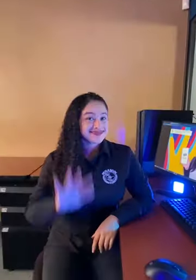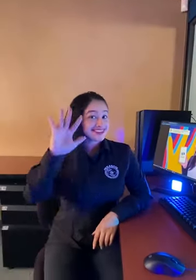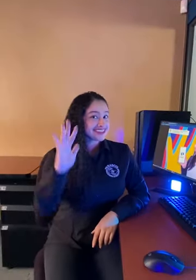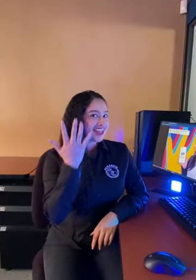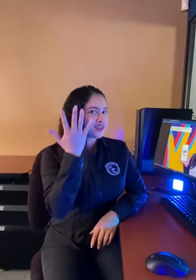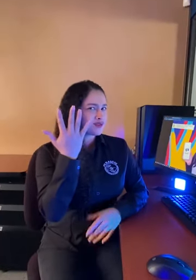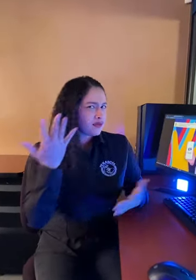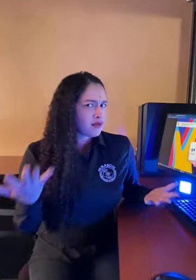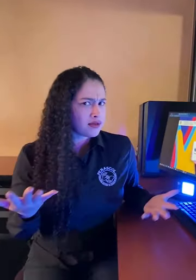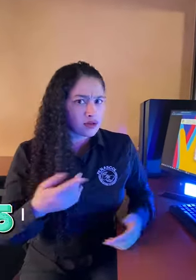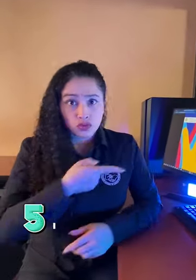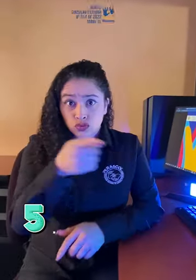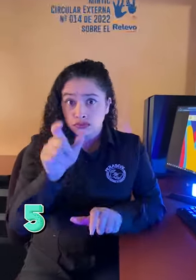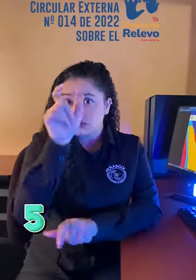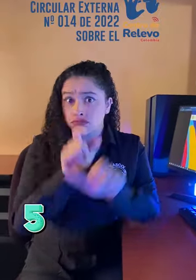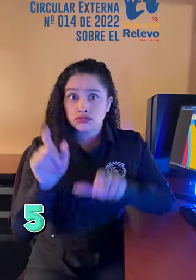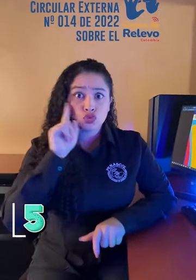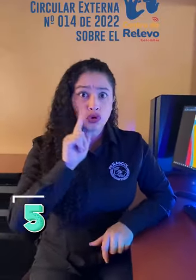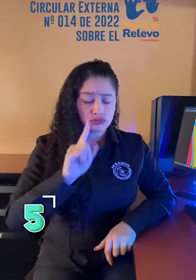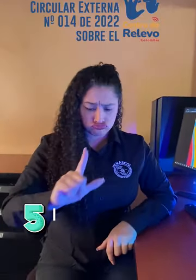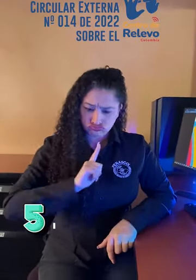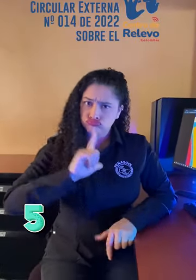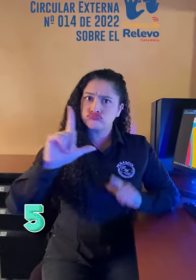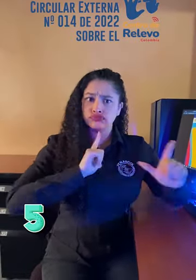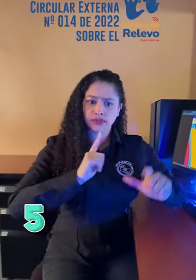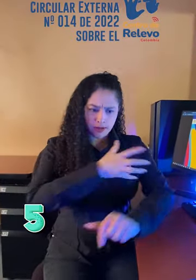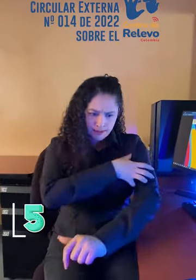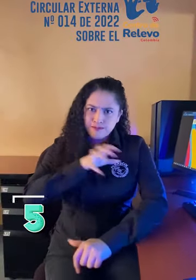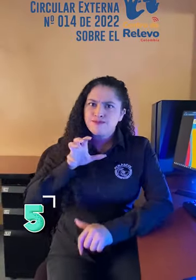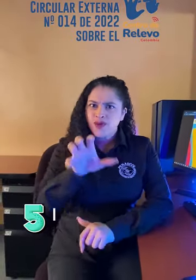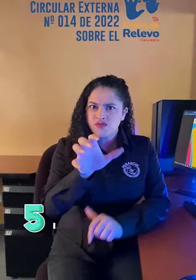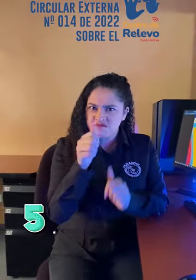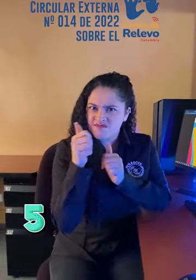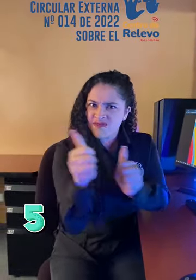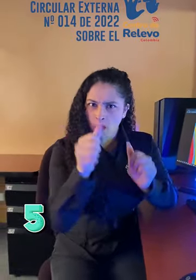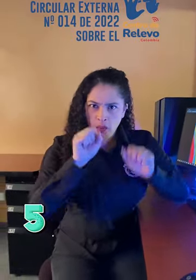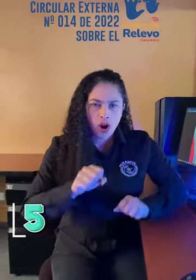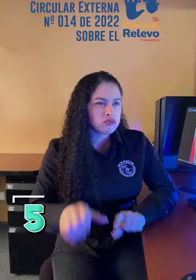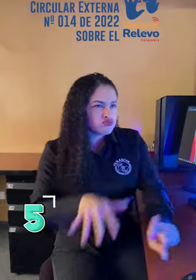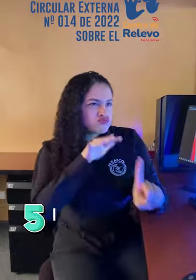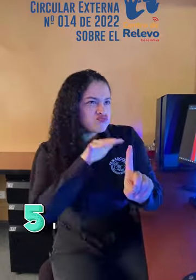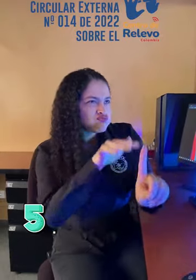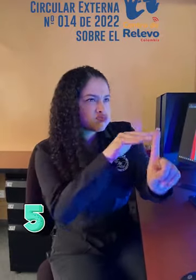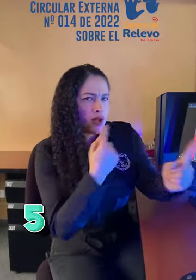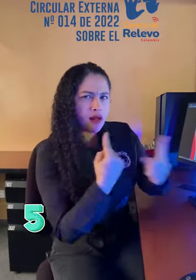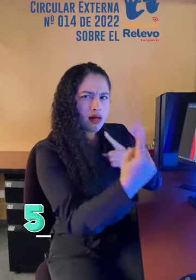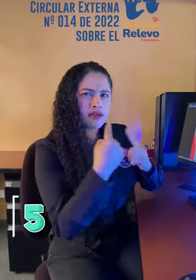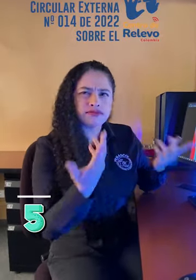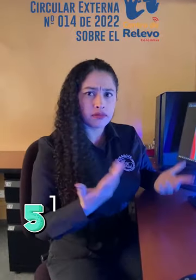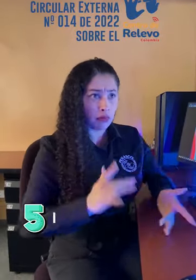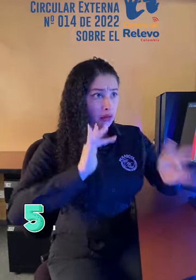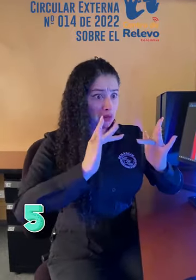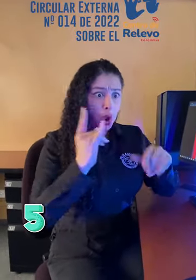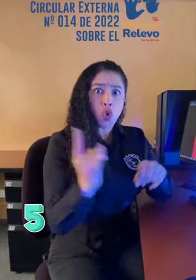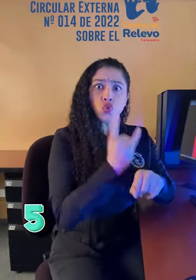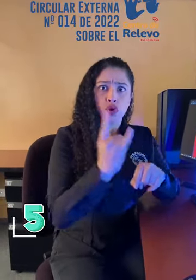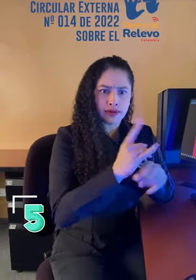Quinto, ustedes, personas sordas líderes y empoderadas, pueden hacer incidencia usando el Centro de Relevo para exigir el servicio de